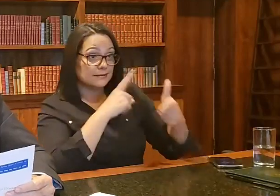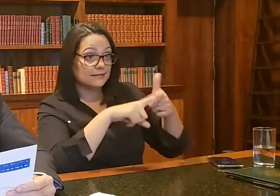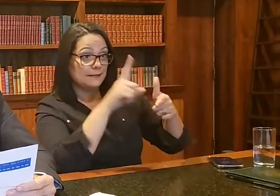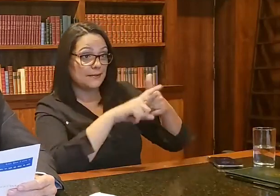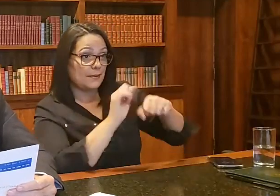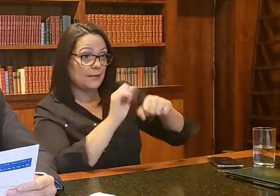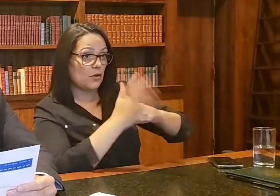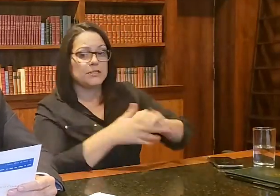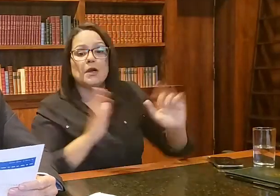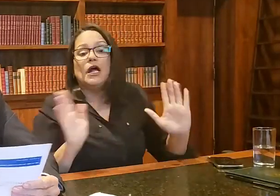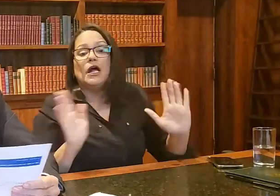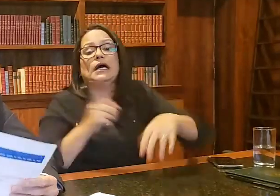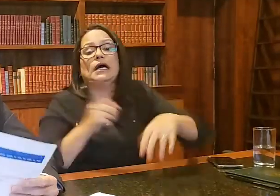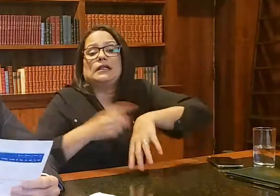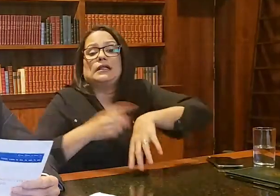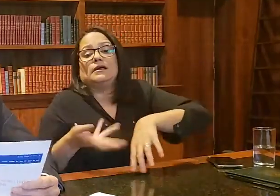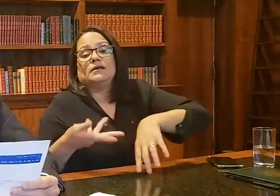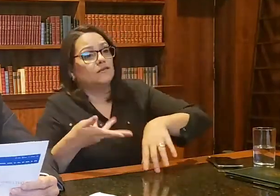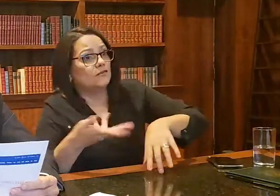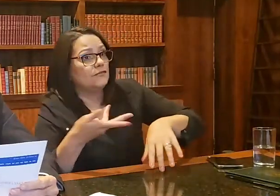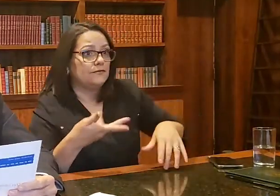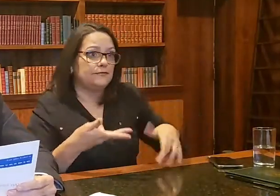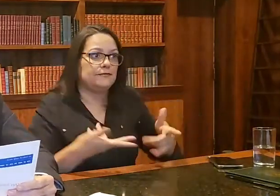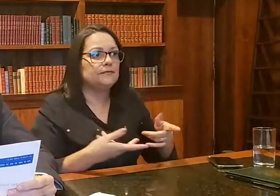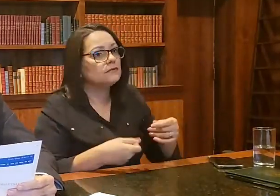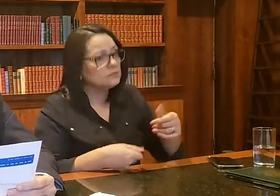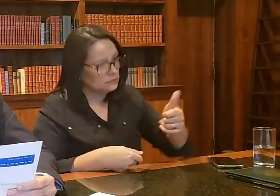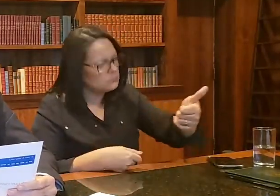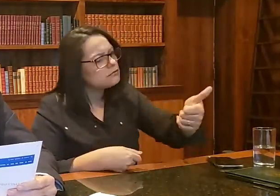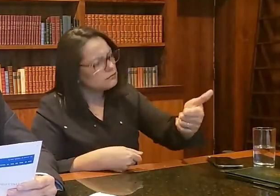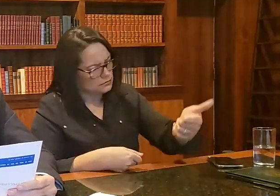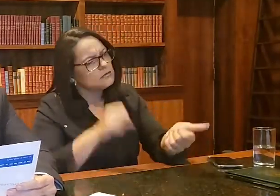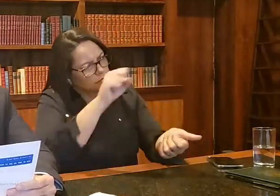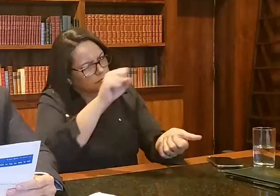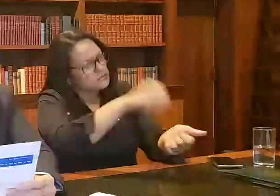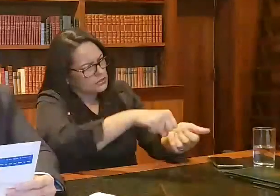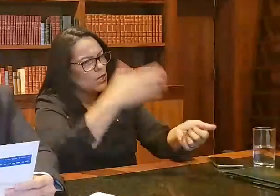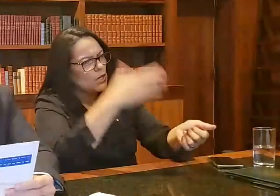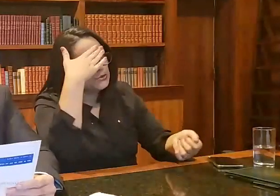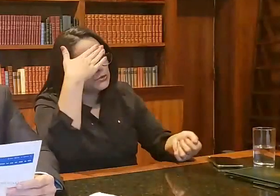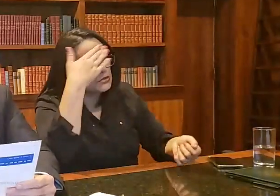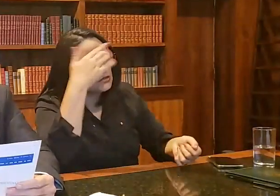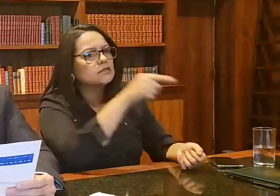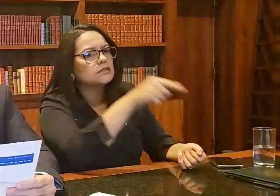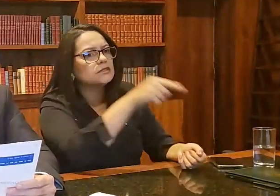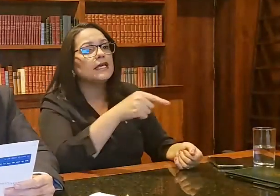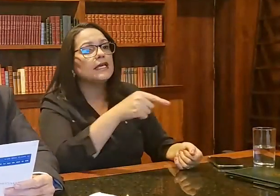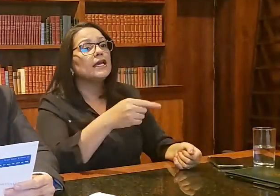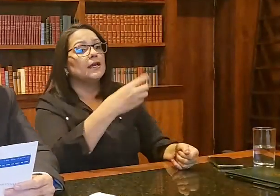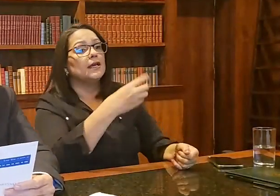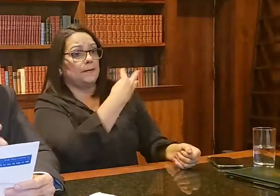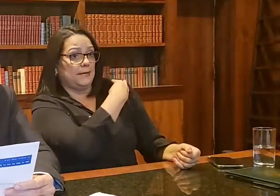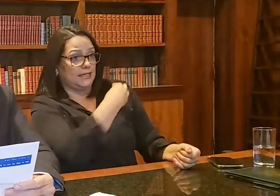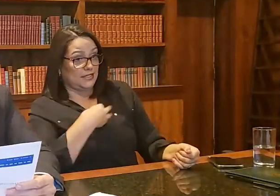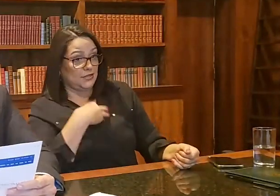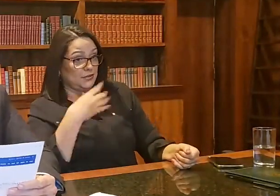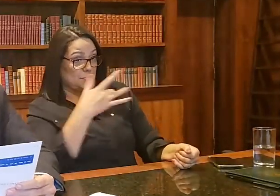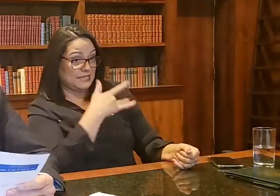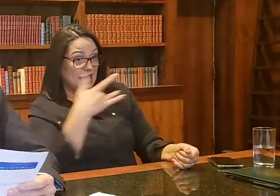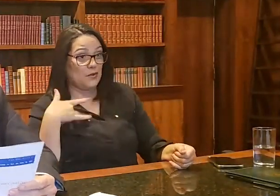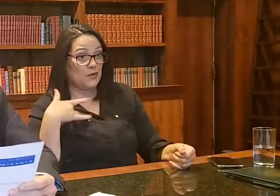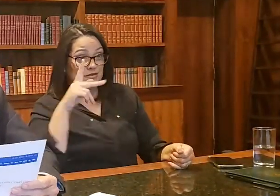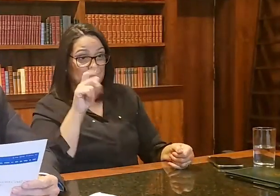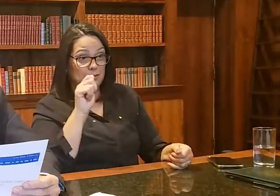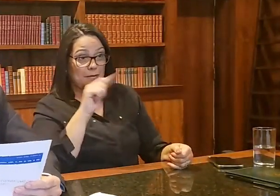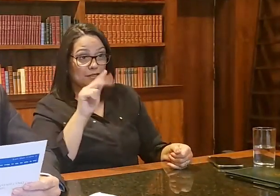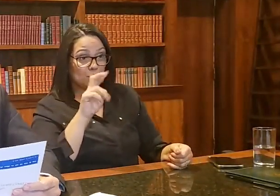pede pressa, nós reconhecemos isso aí. Tudo que for possível fazer, o Pazueiro fez atrás e agora